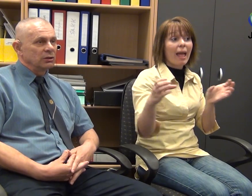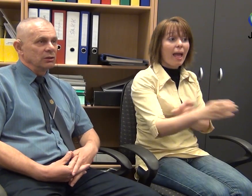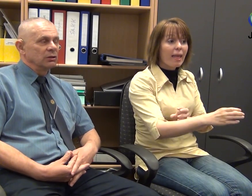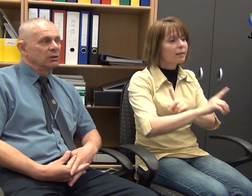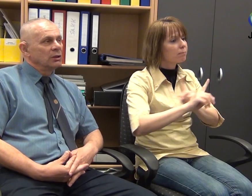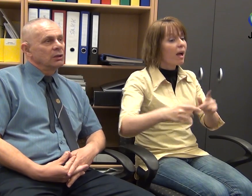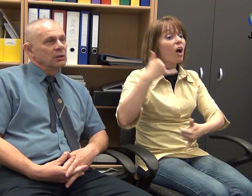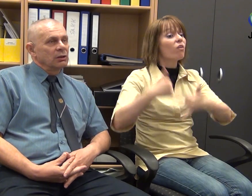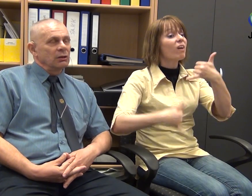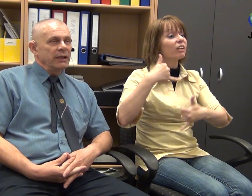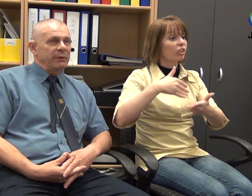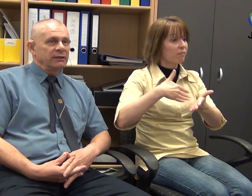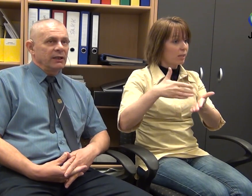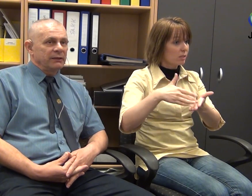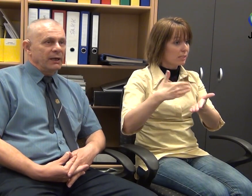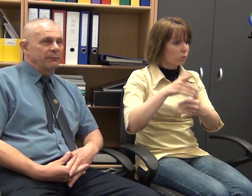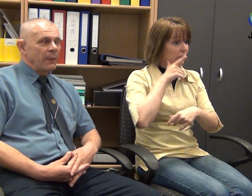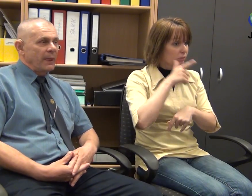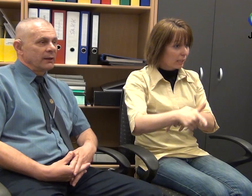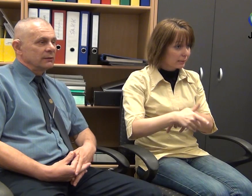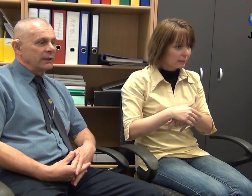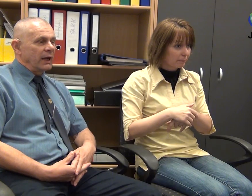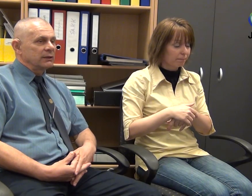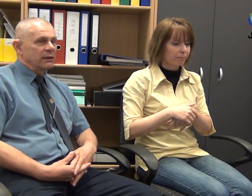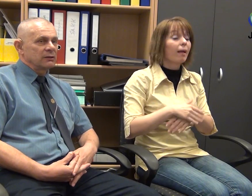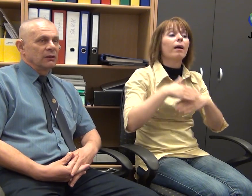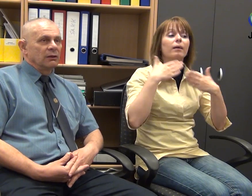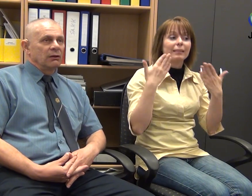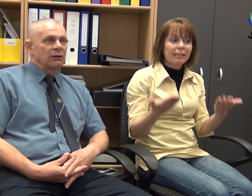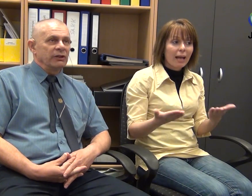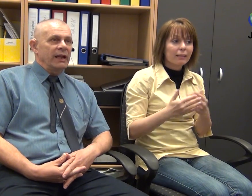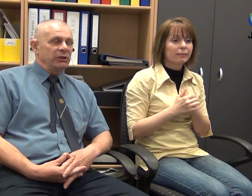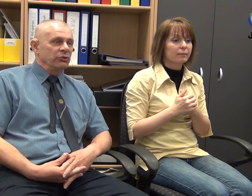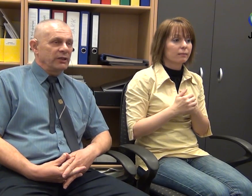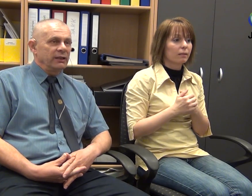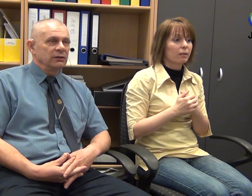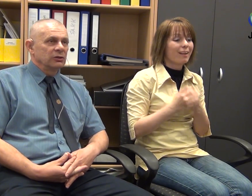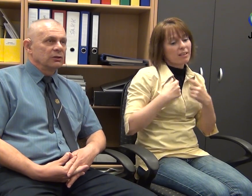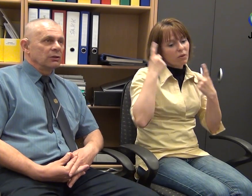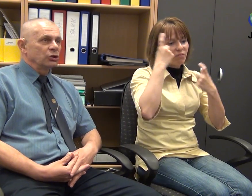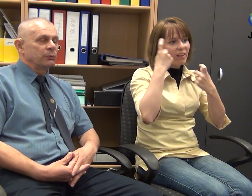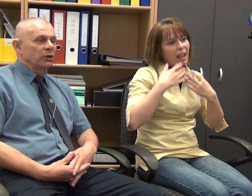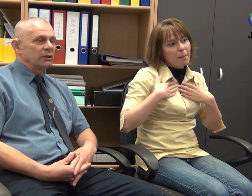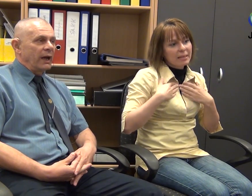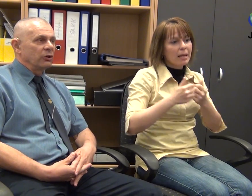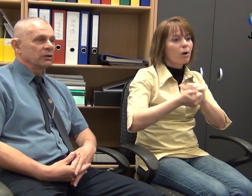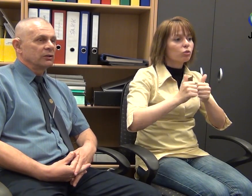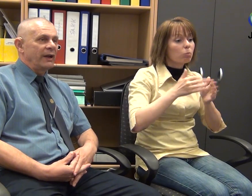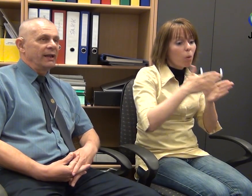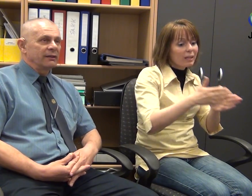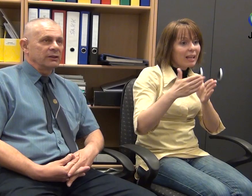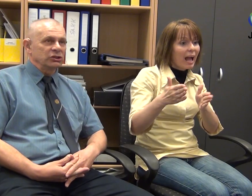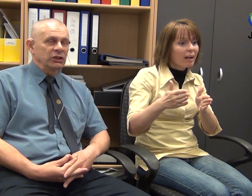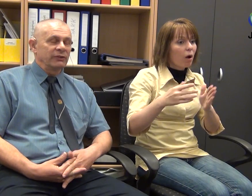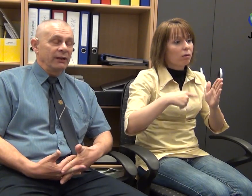versenyszínanszírozás lépett élekbe, tehát ez véleményünk szerint a sporttágak